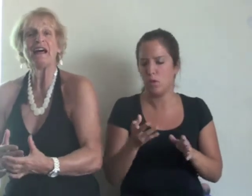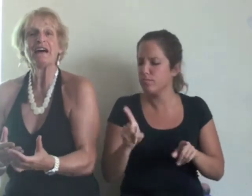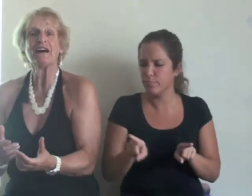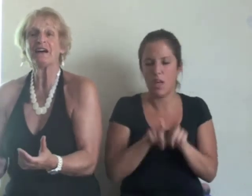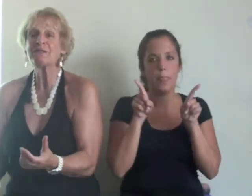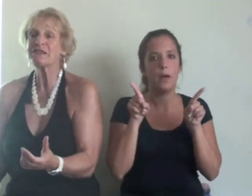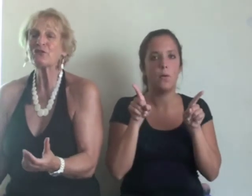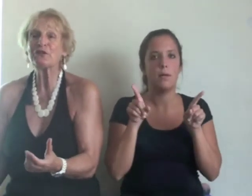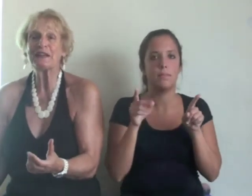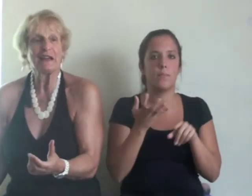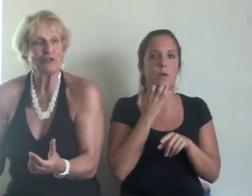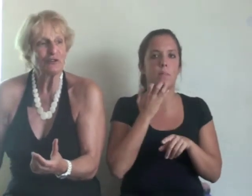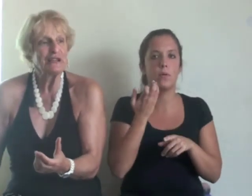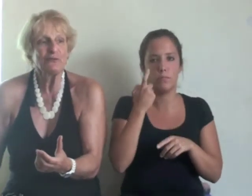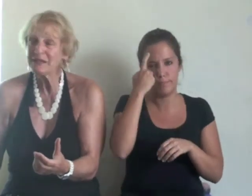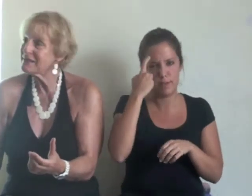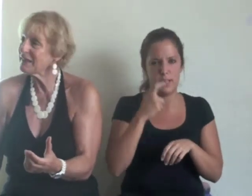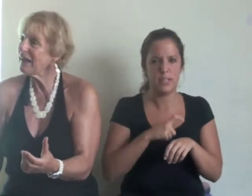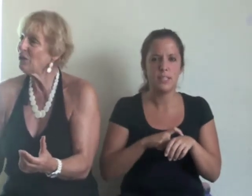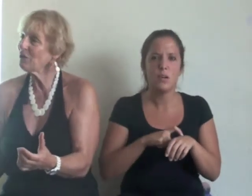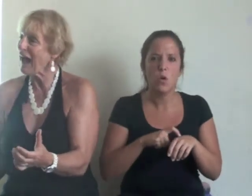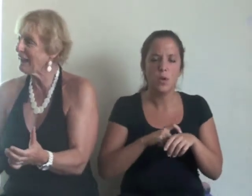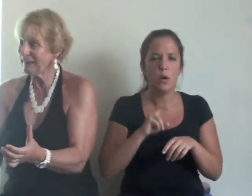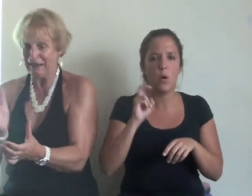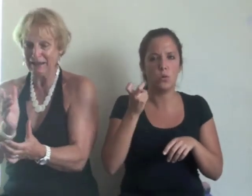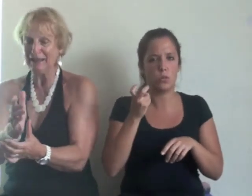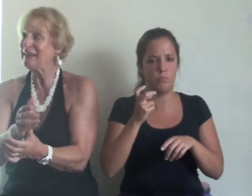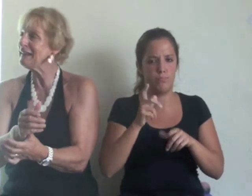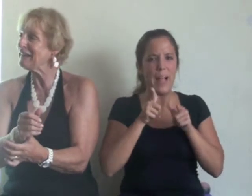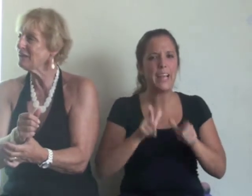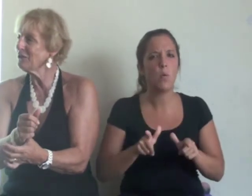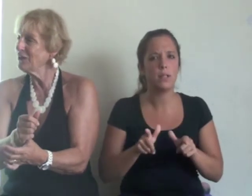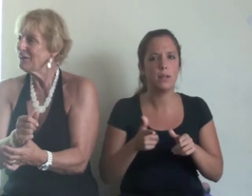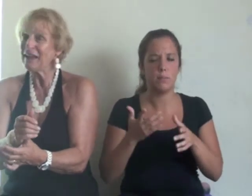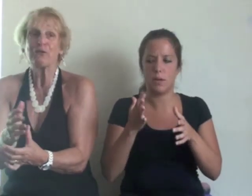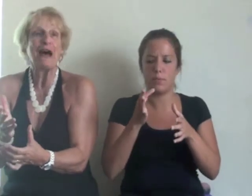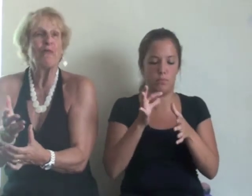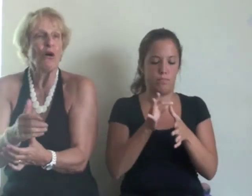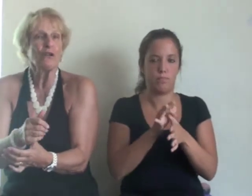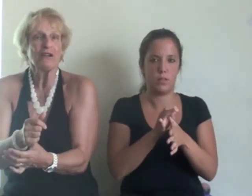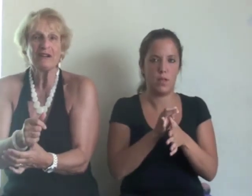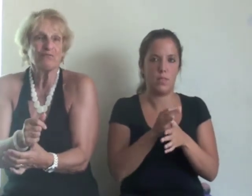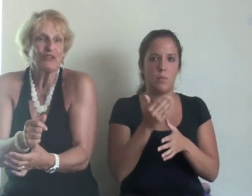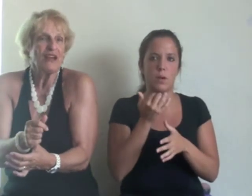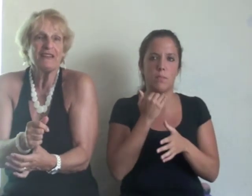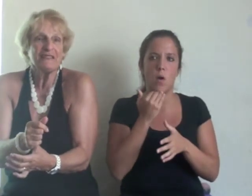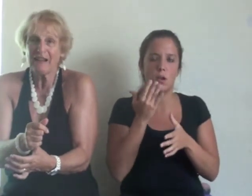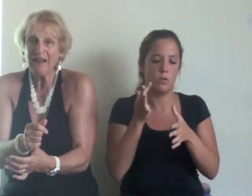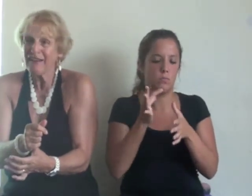psicología neurolingüística, un ancla en el dedo de un amor, pues ahí estará.